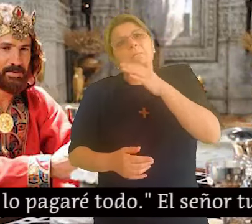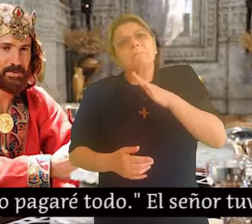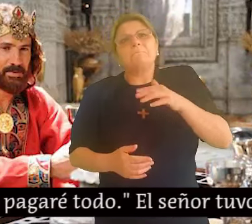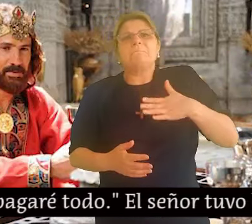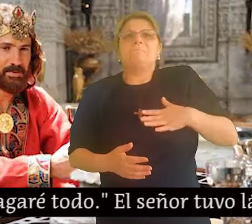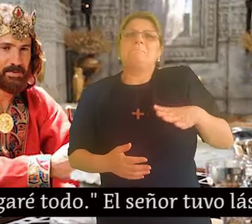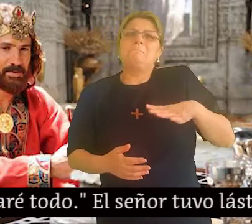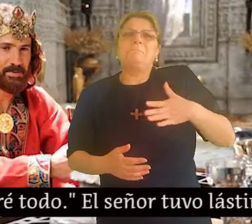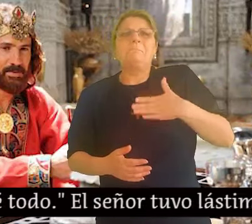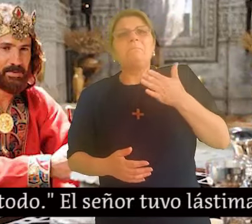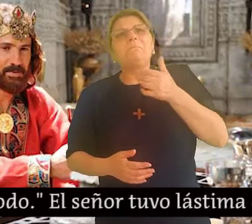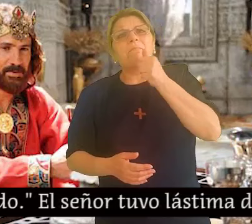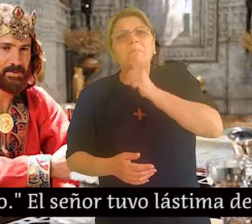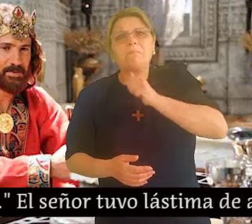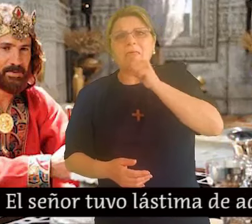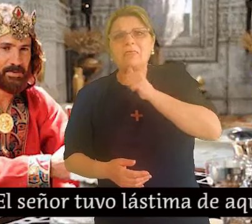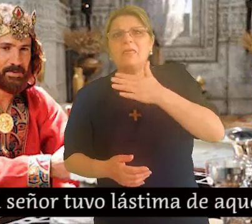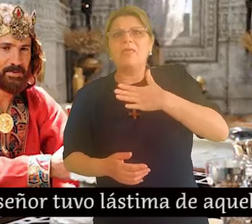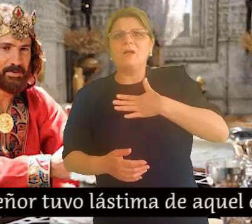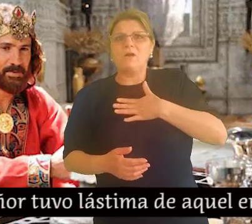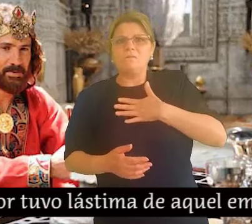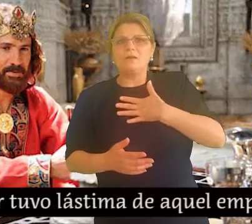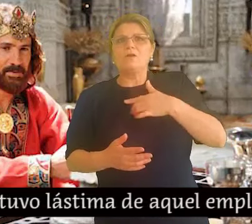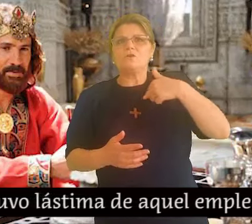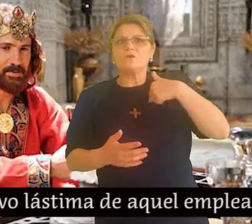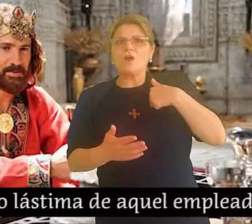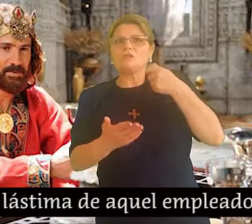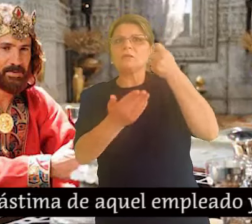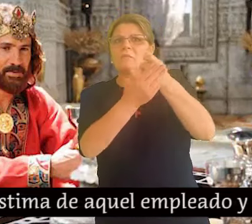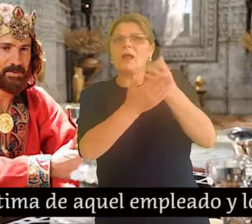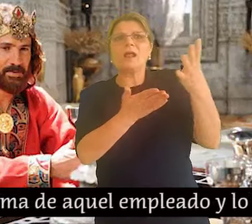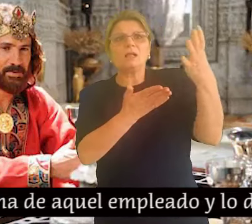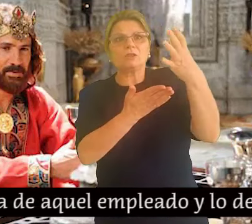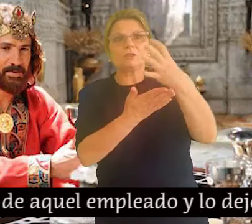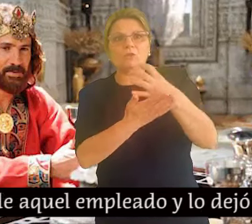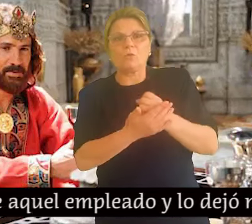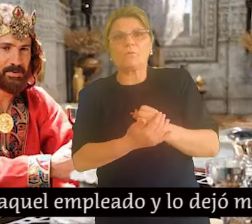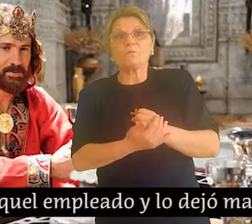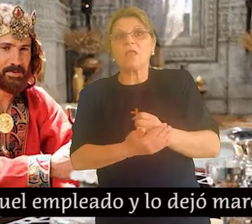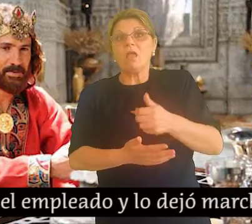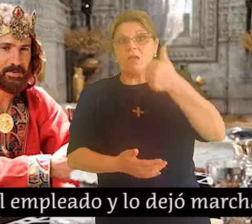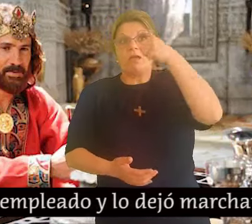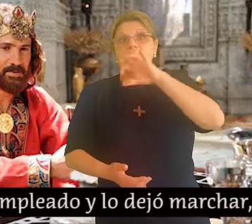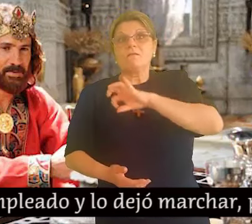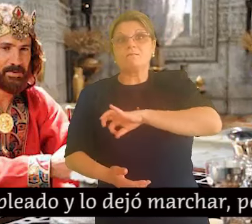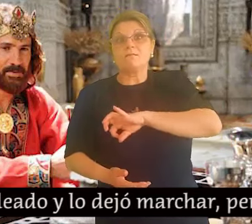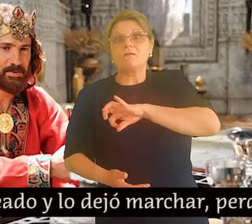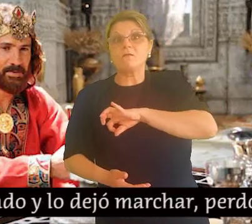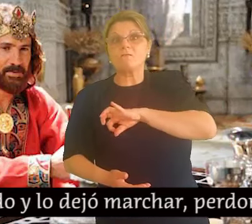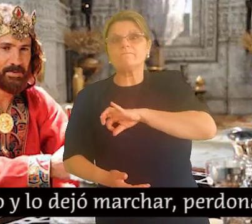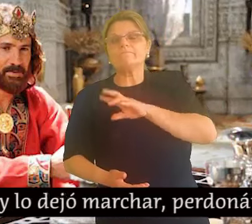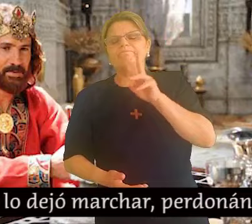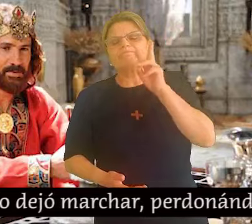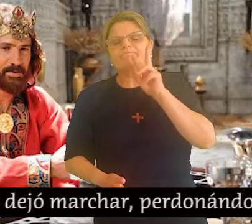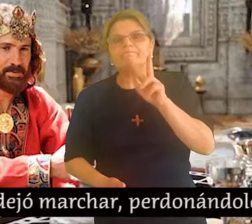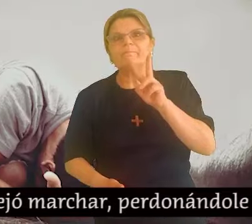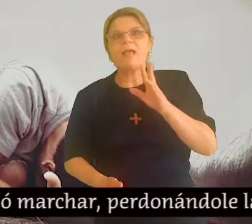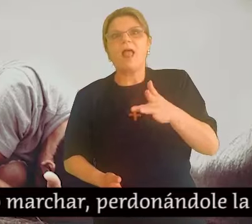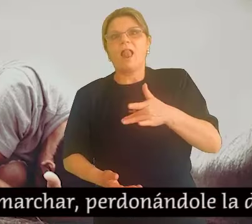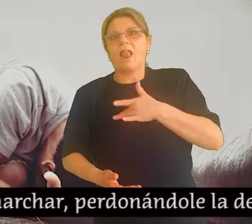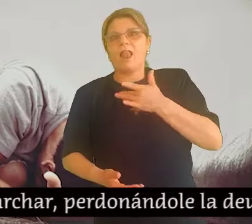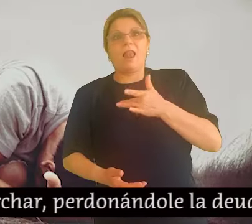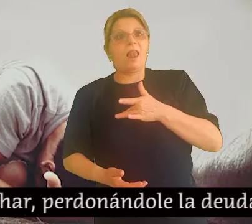El empleado, arrojándose a sus pies, le suplicaba diciendo Ten paciencia conmigo